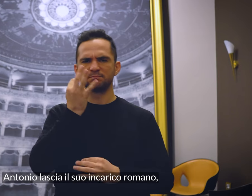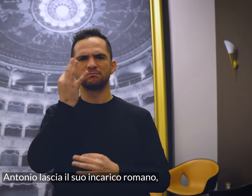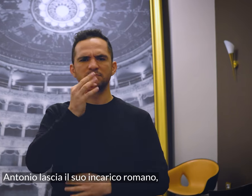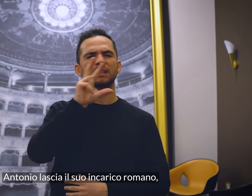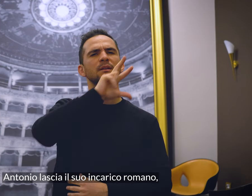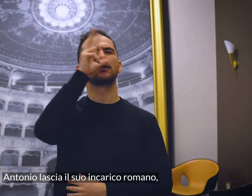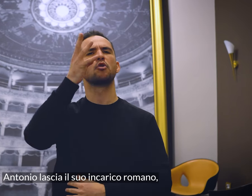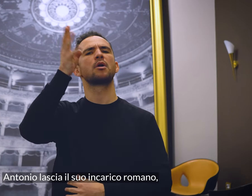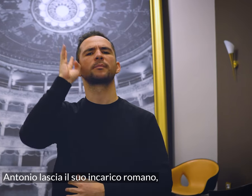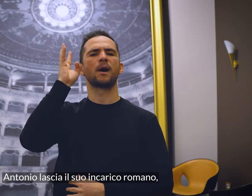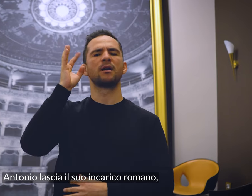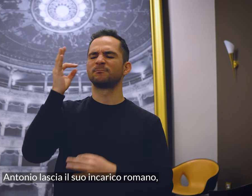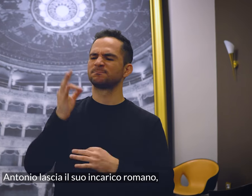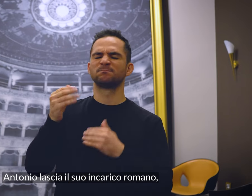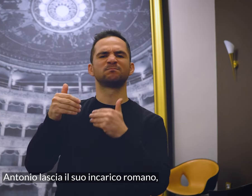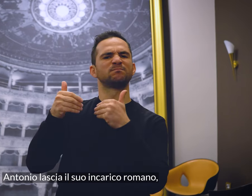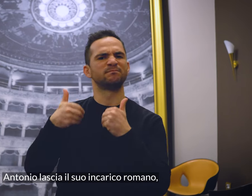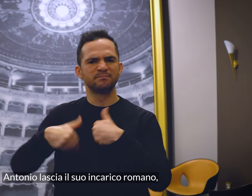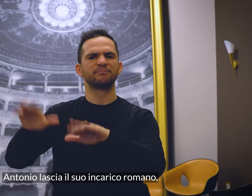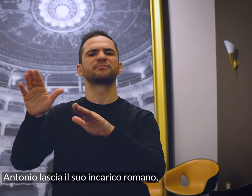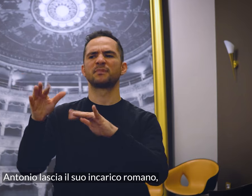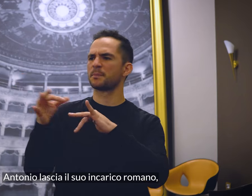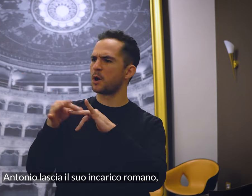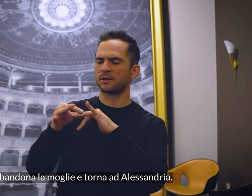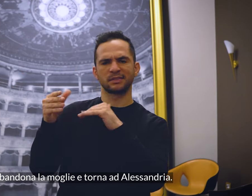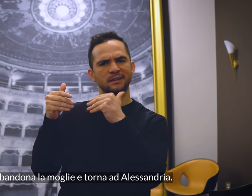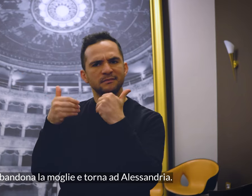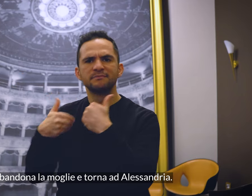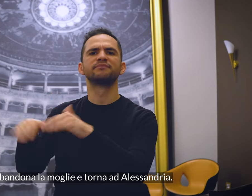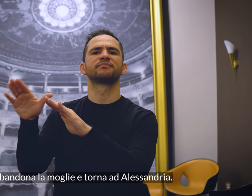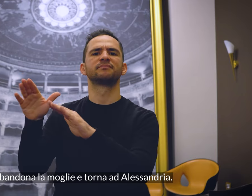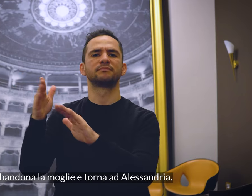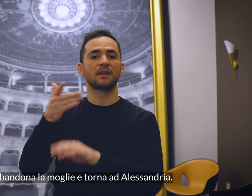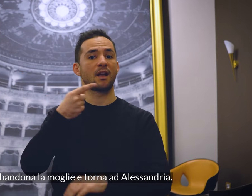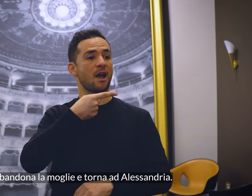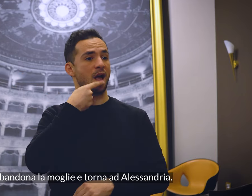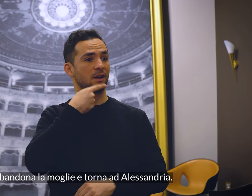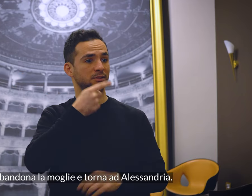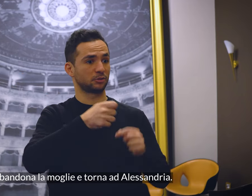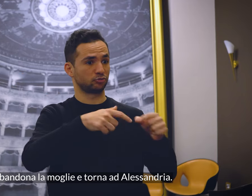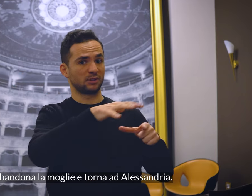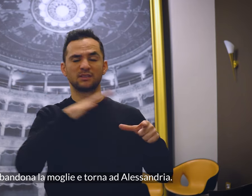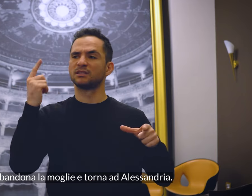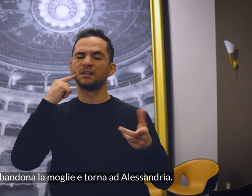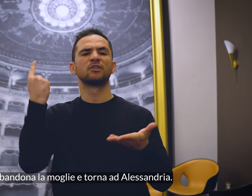Antonio lascia il suo incarico romano, abbandona la moglie e torna ad Alessandria.